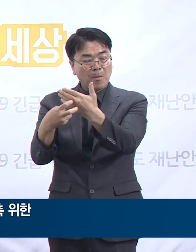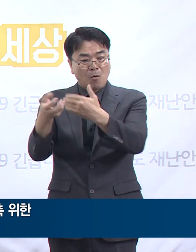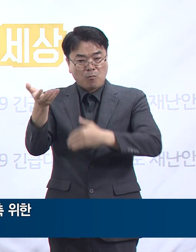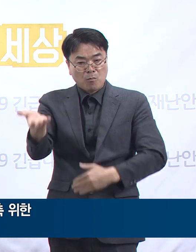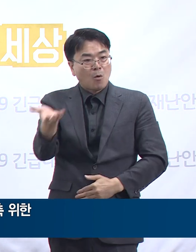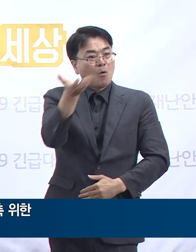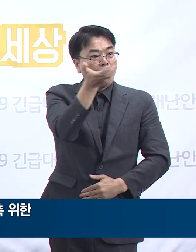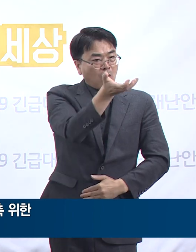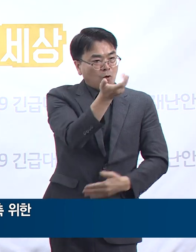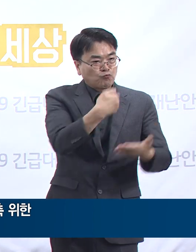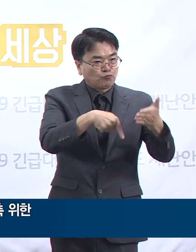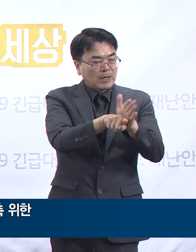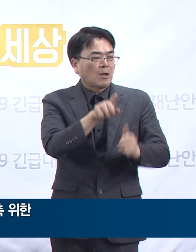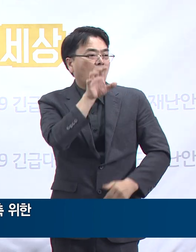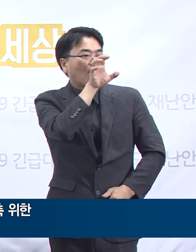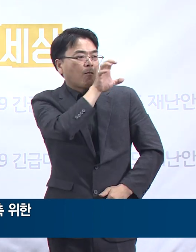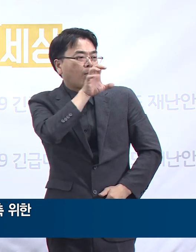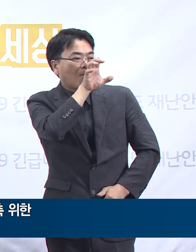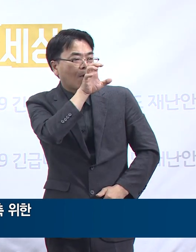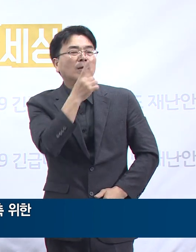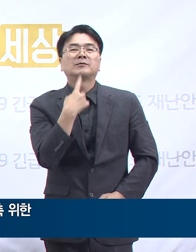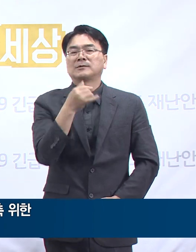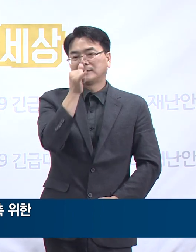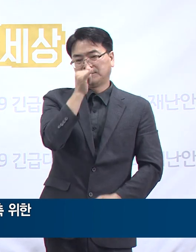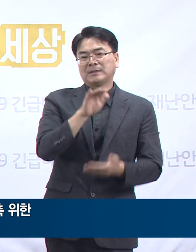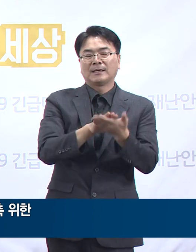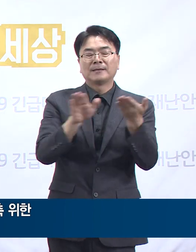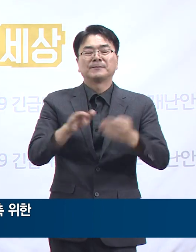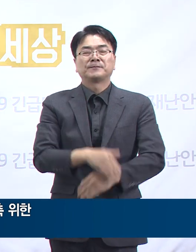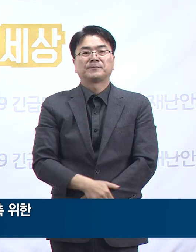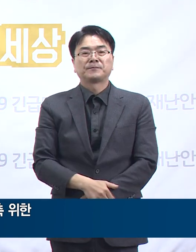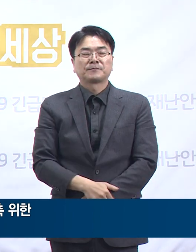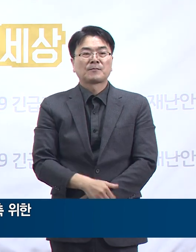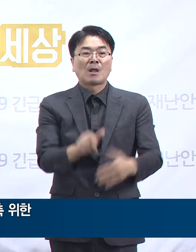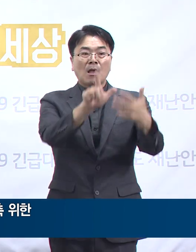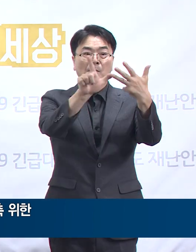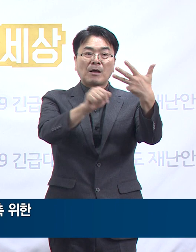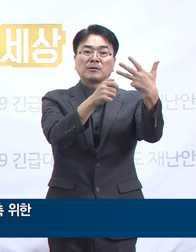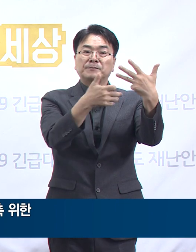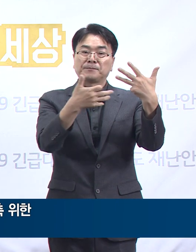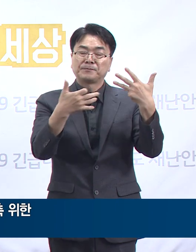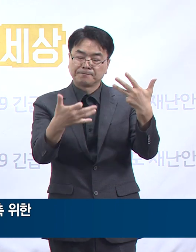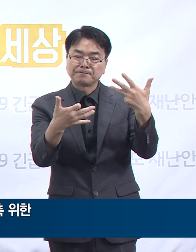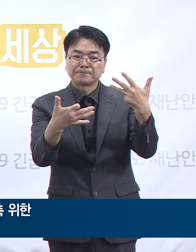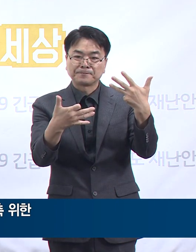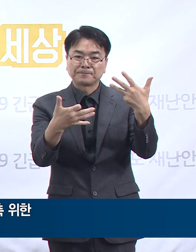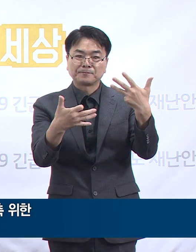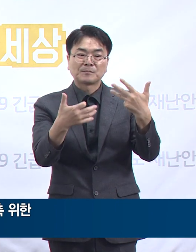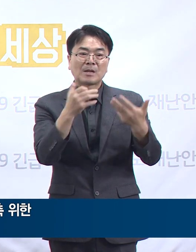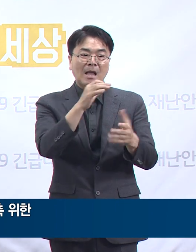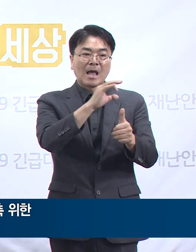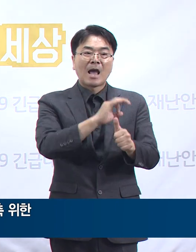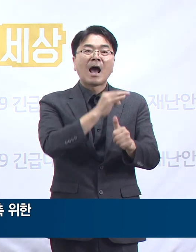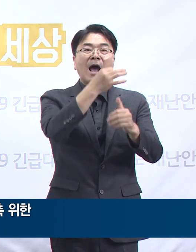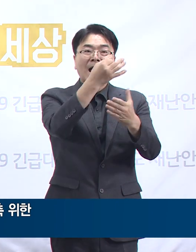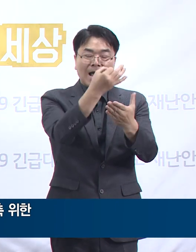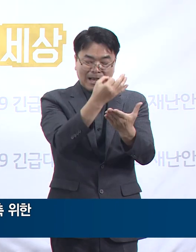시뮬레이션 훈련을 어제 실시하였습니다. 지난 8월 19일 경기도의료원 안성병원